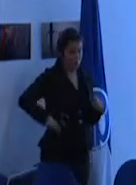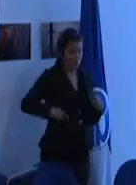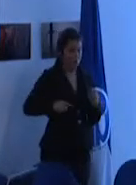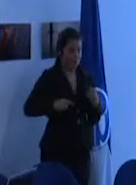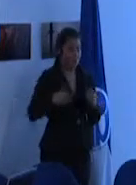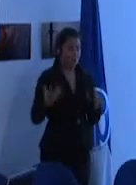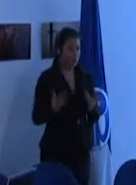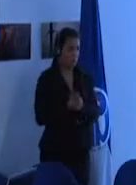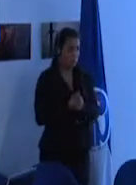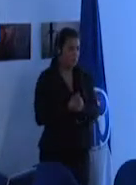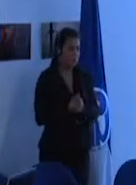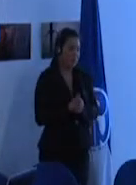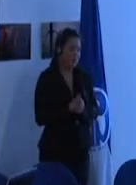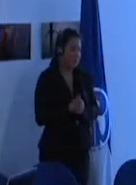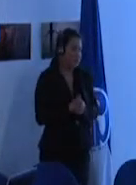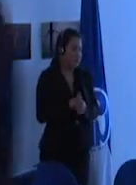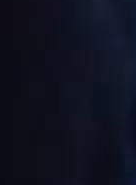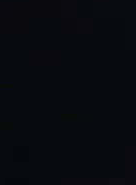no puede